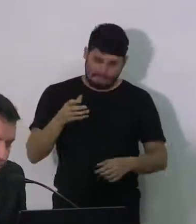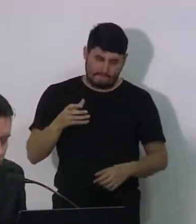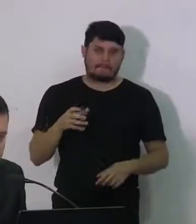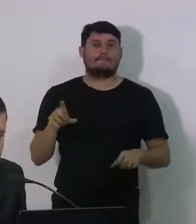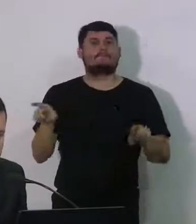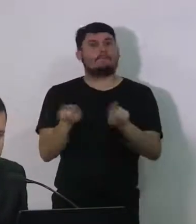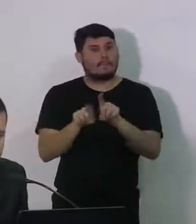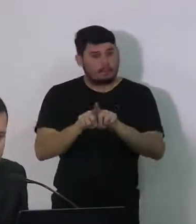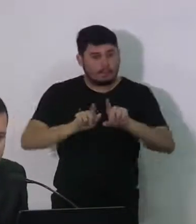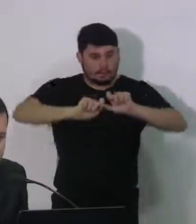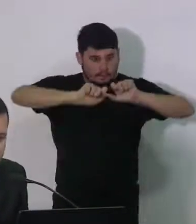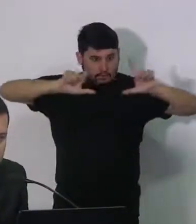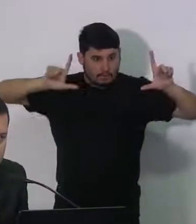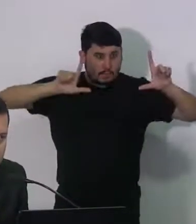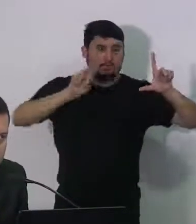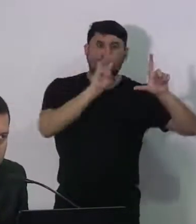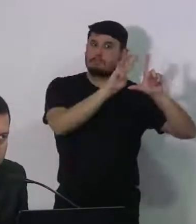blog,